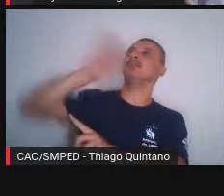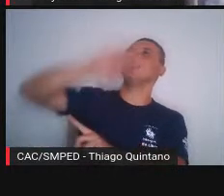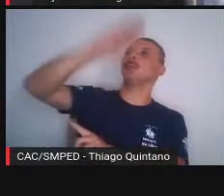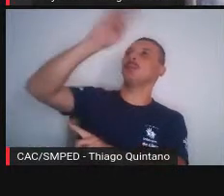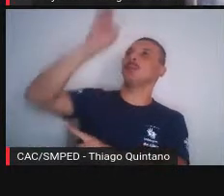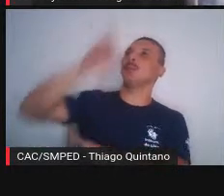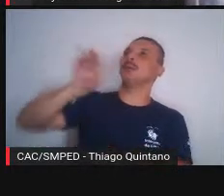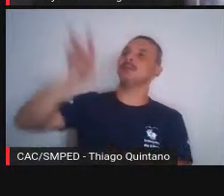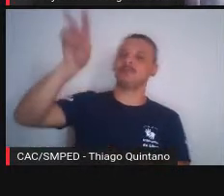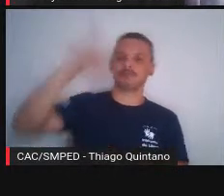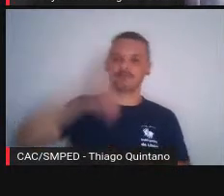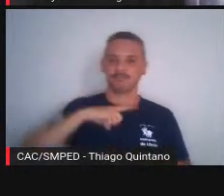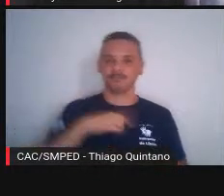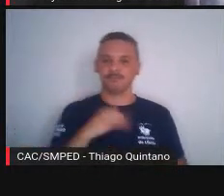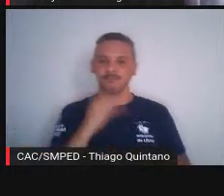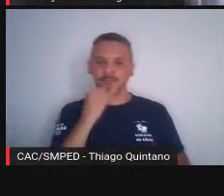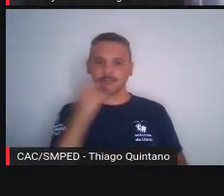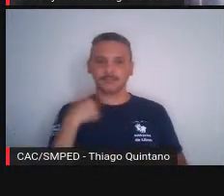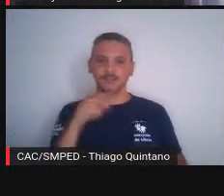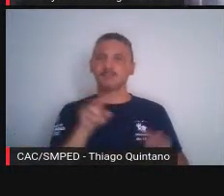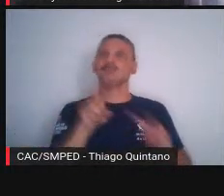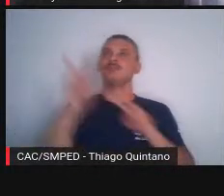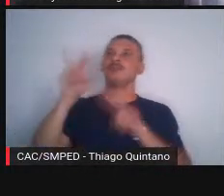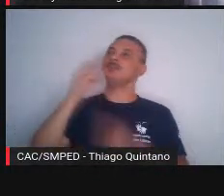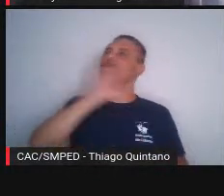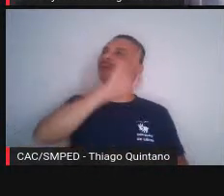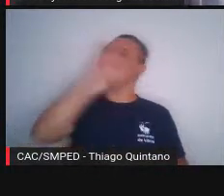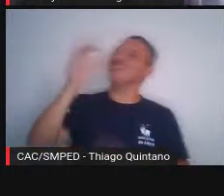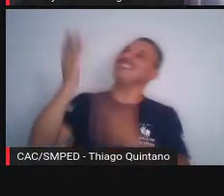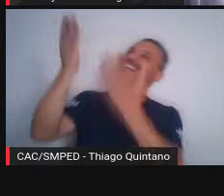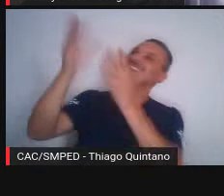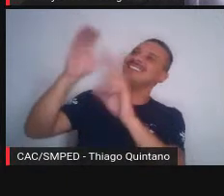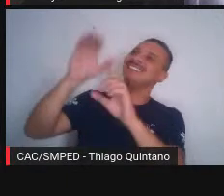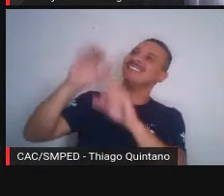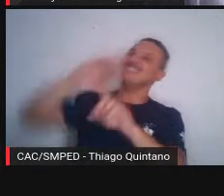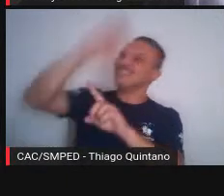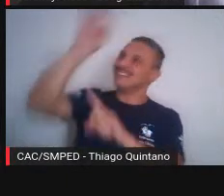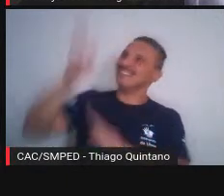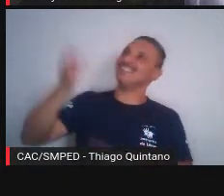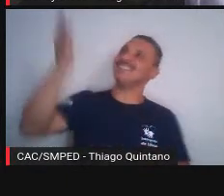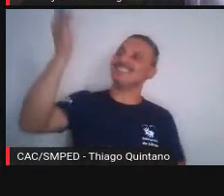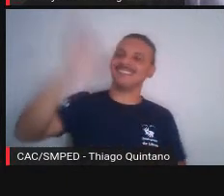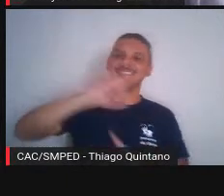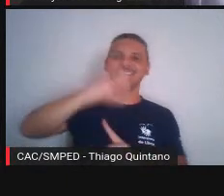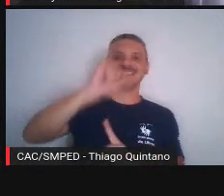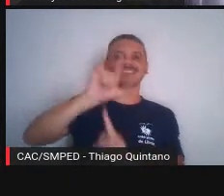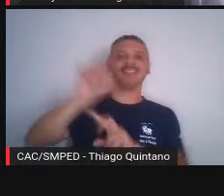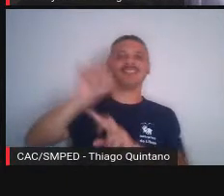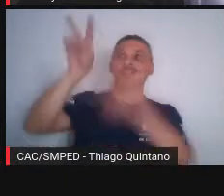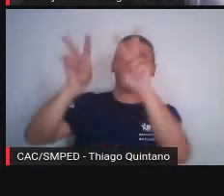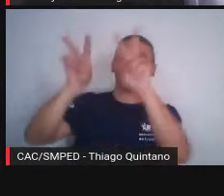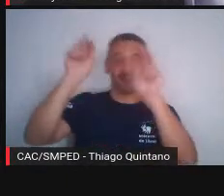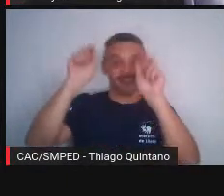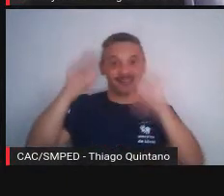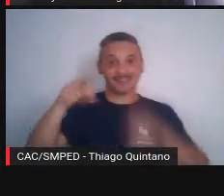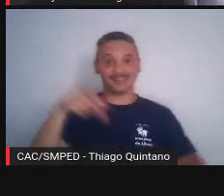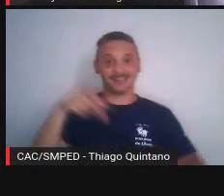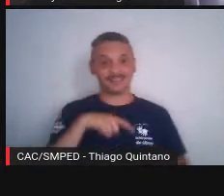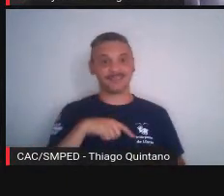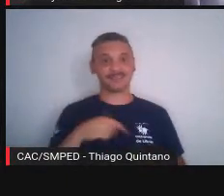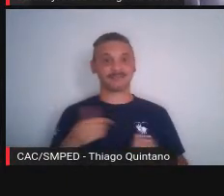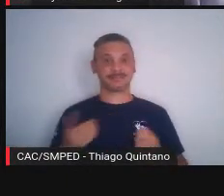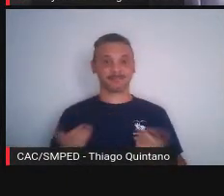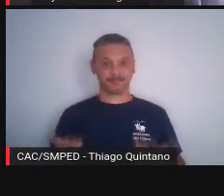Então eu tenho o prazer de todo dia poder dizer, bom dia, Pico do Jaraguá, estou aqui, continuo te vendo, você é quase eterno,